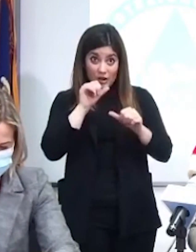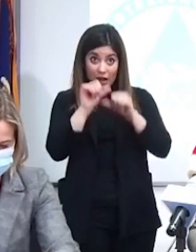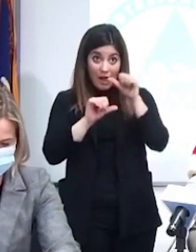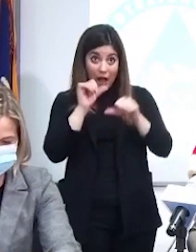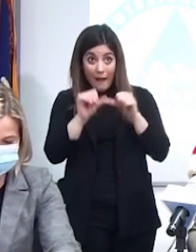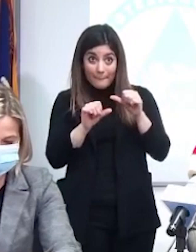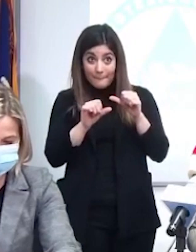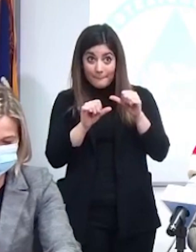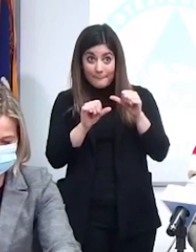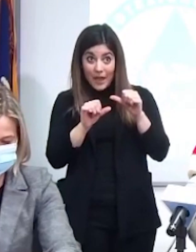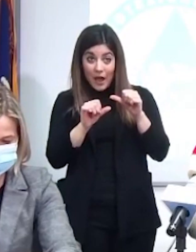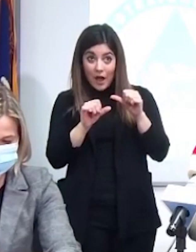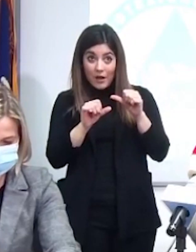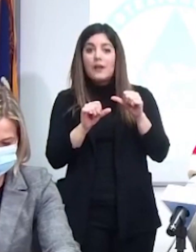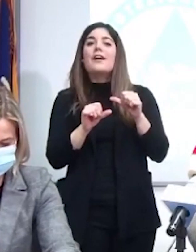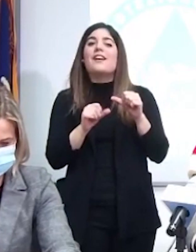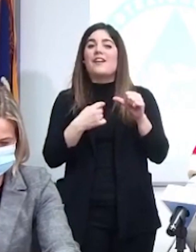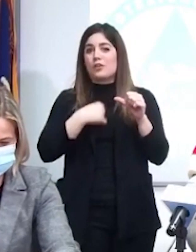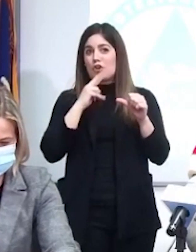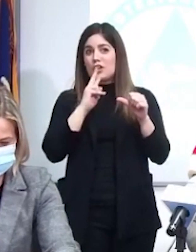altre robe, ma di certo non col colore, immagino che non ci siano i presupposti. misogliari si parla